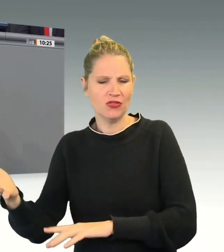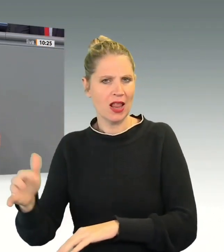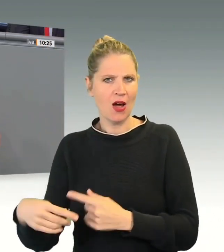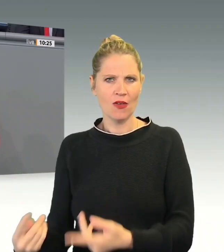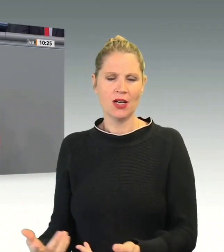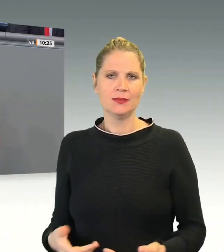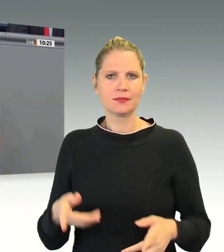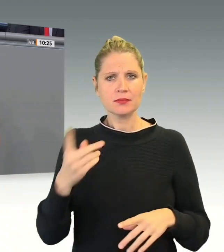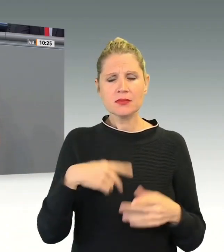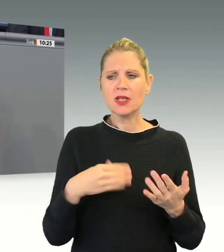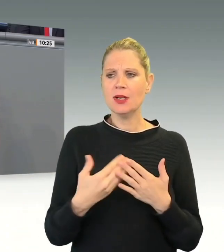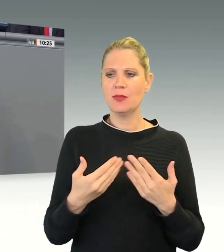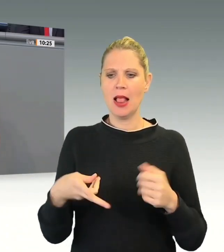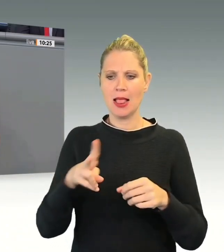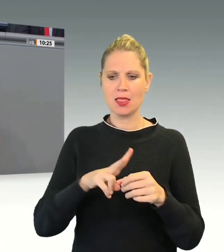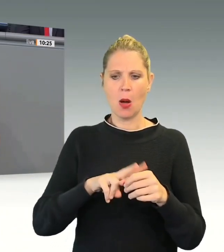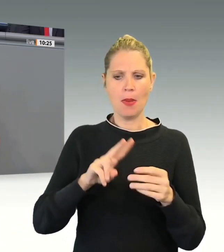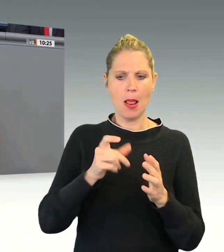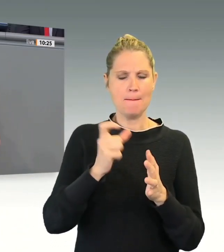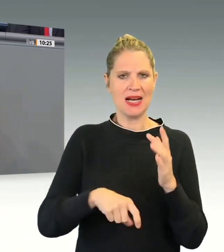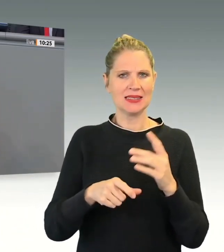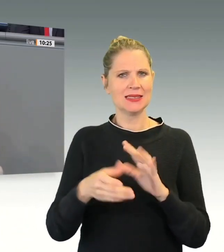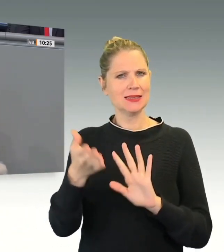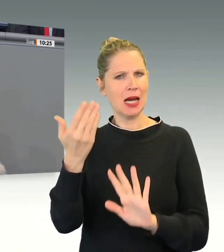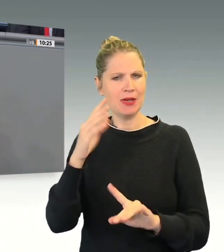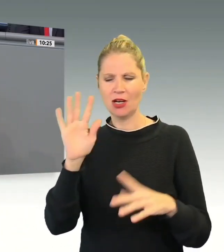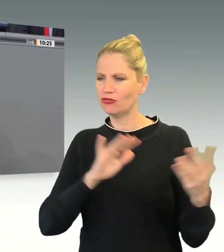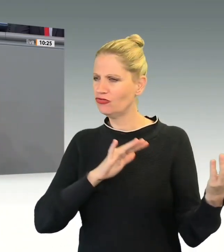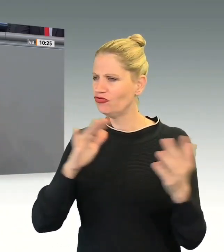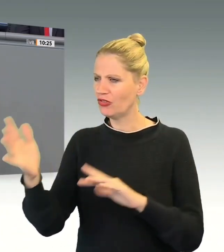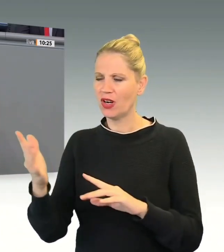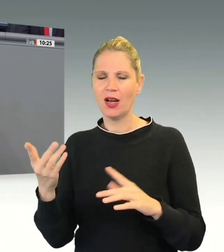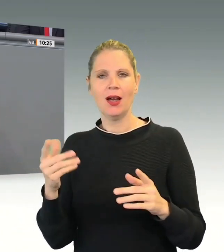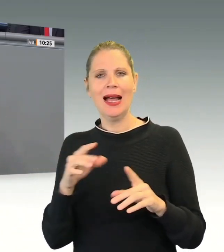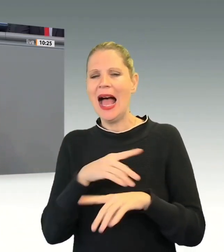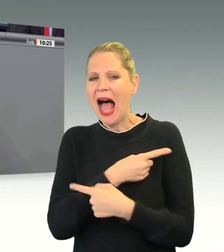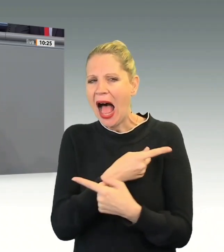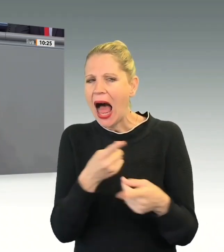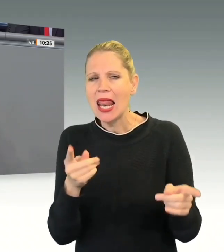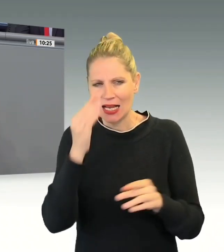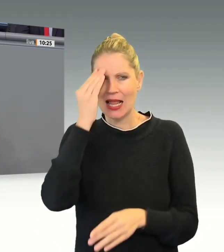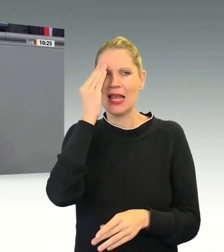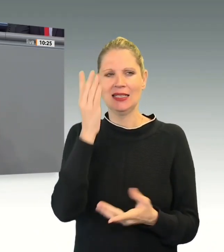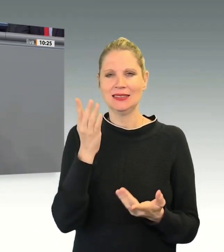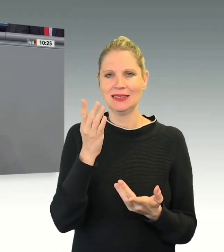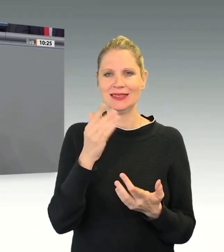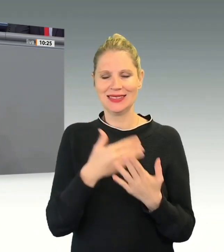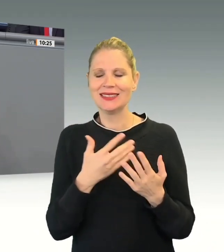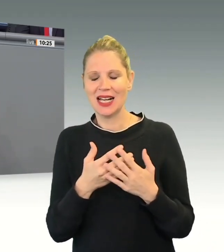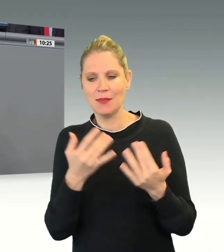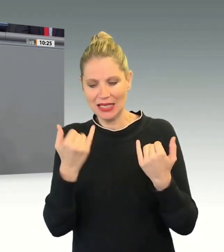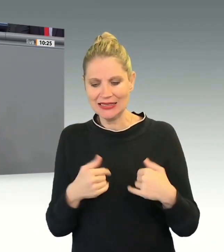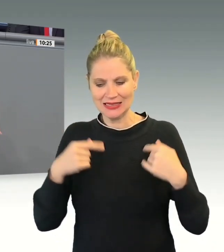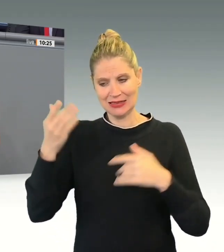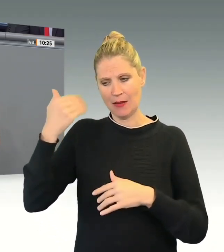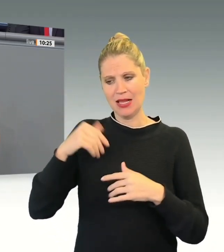Stichwort, wo unterschreiben wir mal gegen Ausländer? Daraus hatten alle gelernt, inklusive der Union in Nordrhein-Westfalen, die es immerhin noch